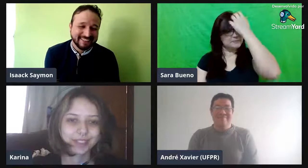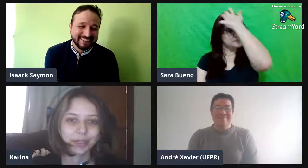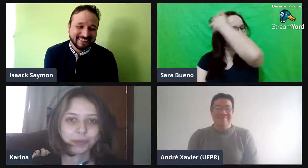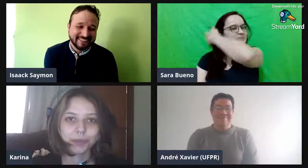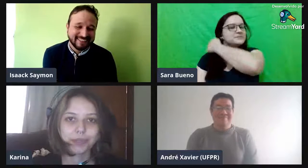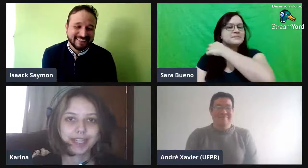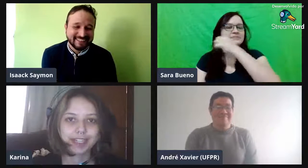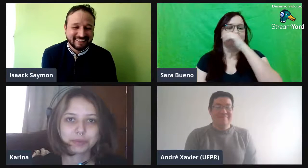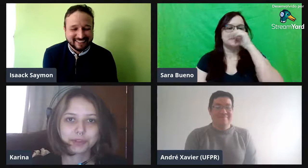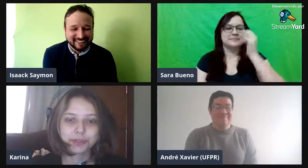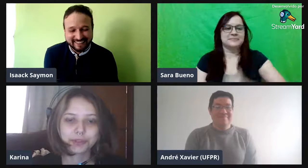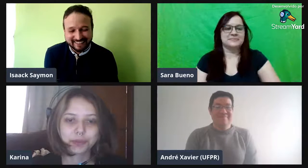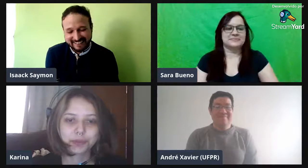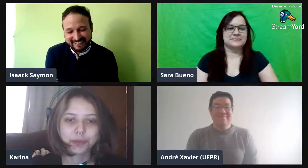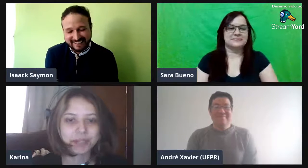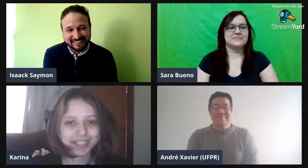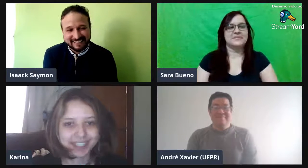Muito obrigada, professor, pelos comentários.